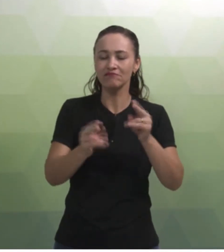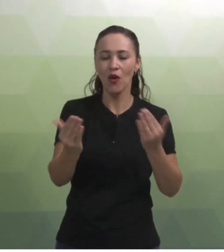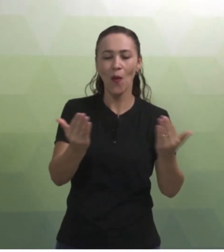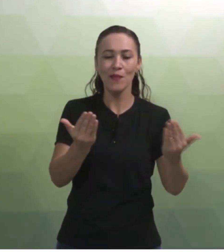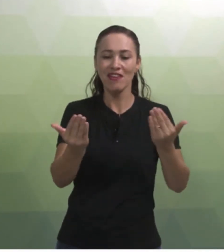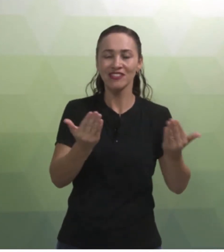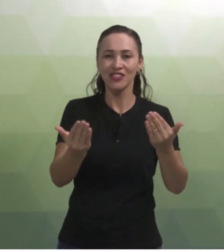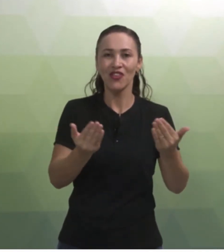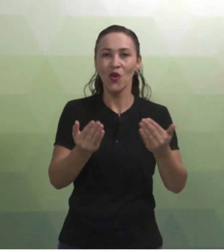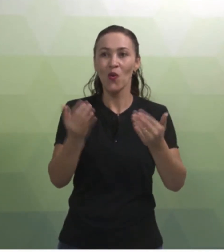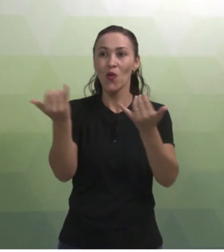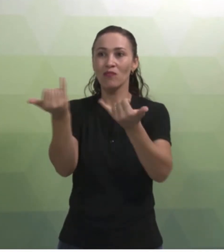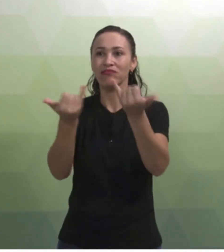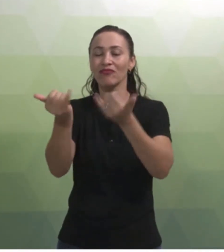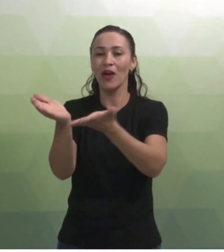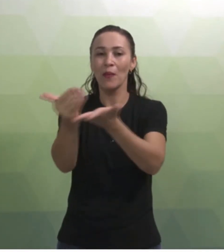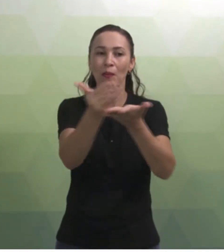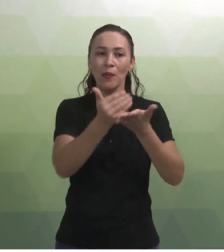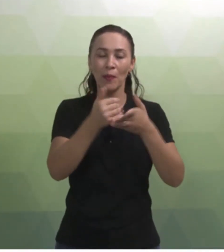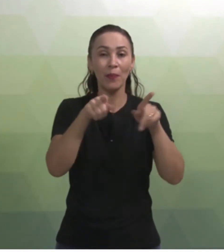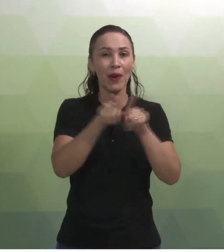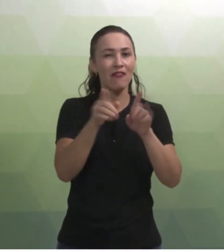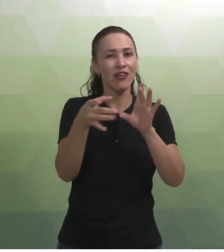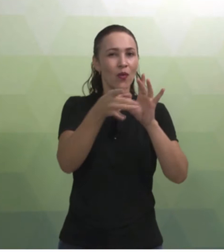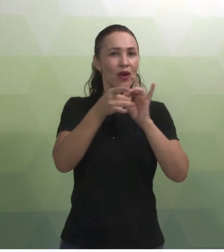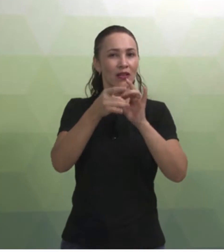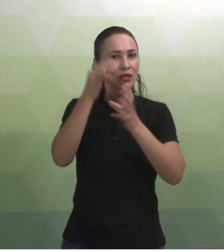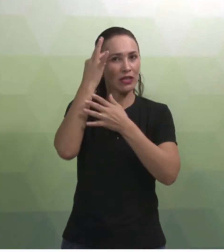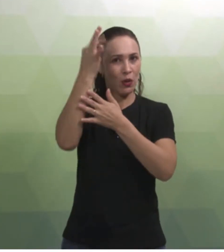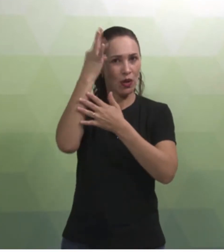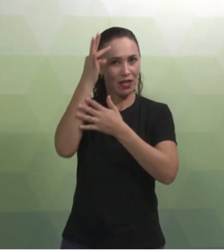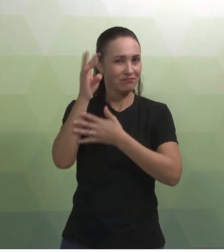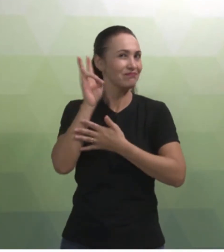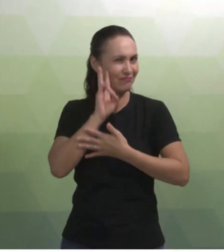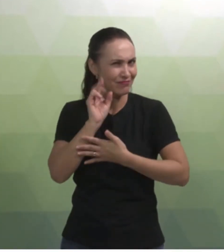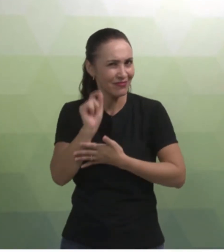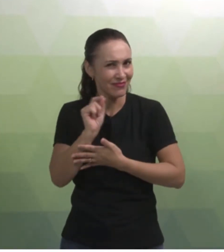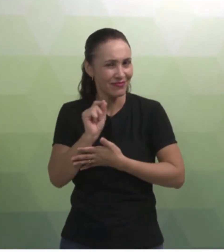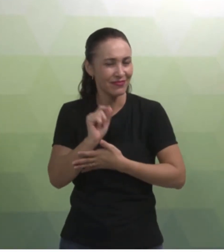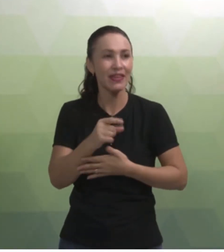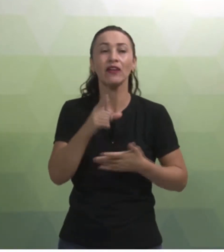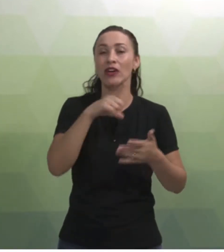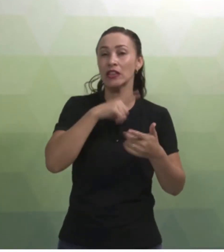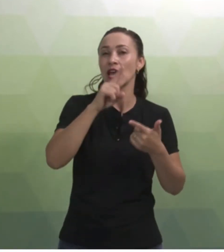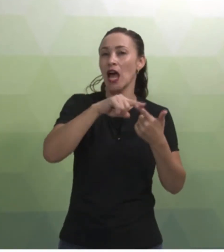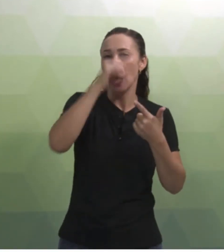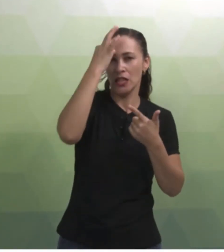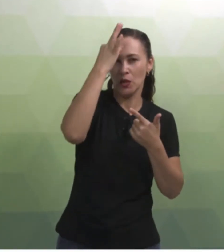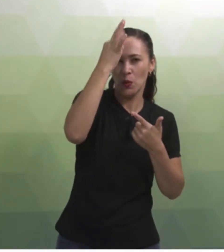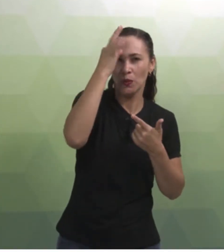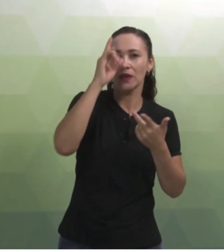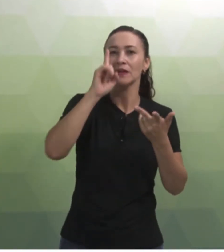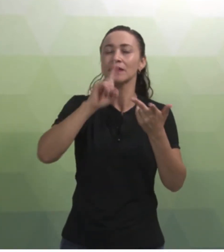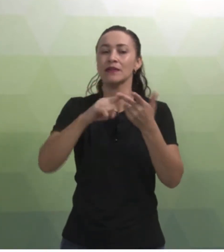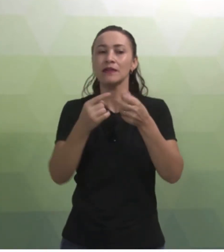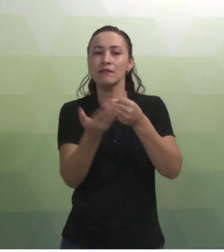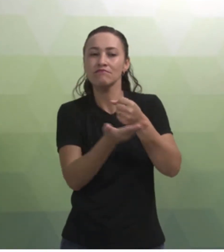dos dados coletados com a teoria estudada. Lembram? Vamos fazer uma teoria, vamos embasar todo esse trabalho do